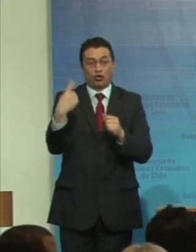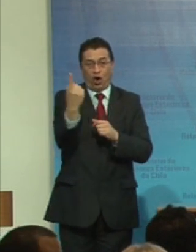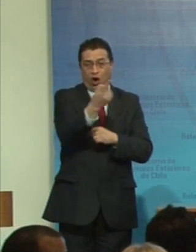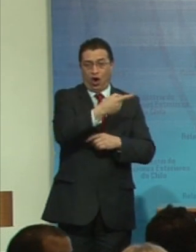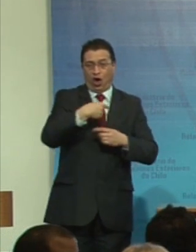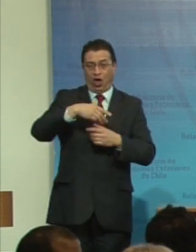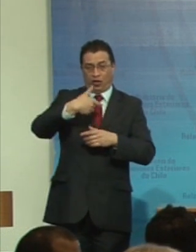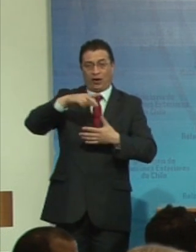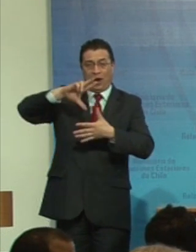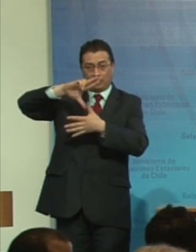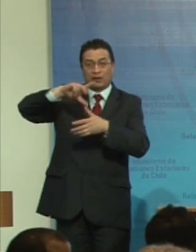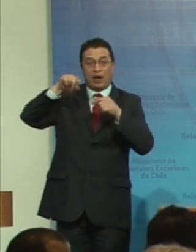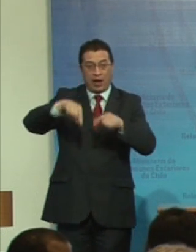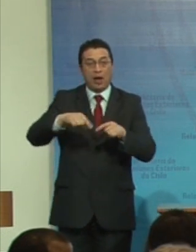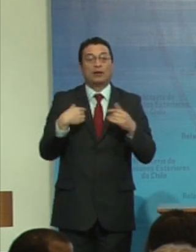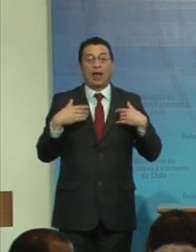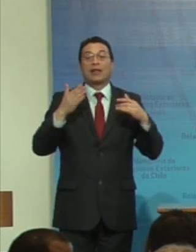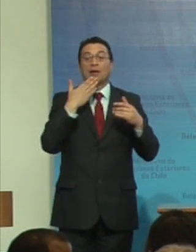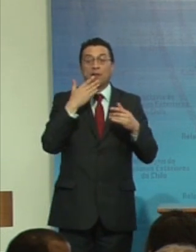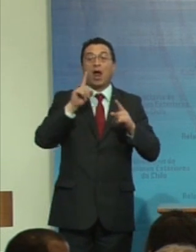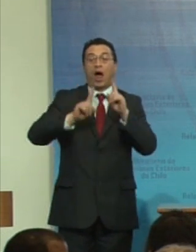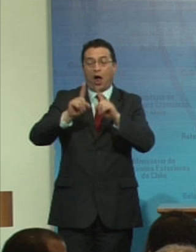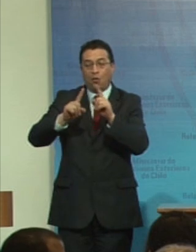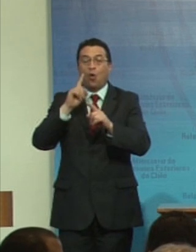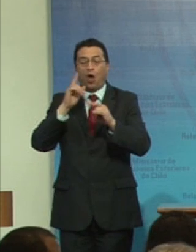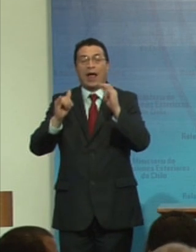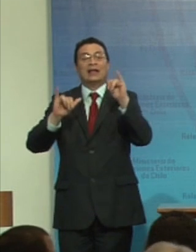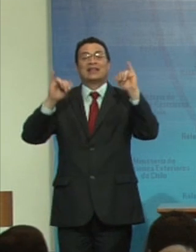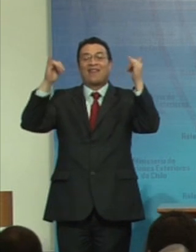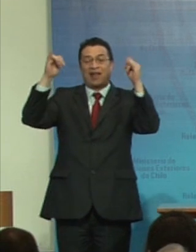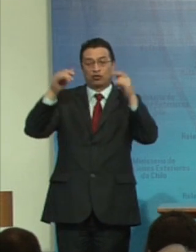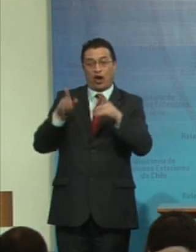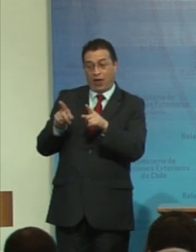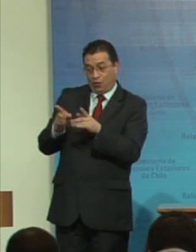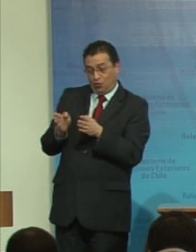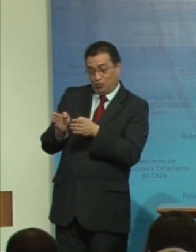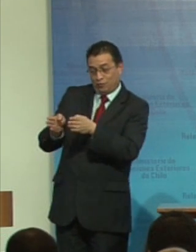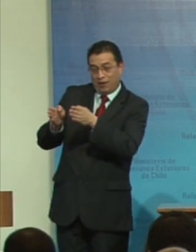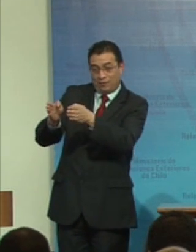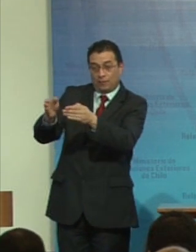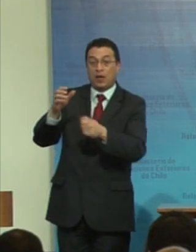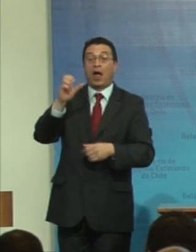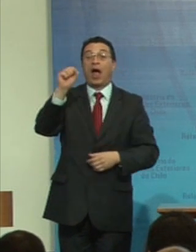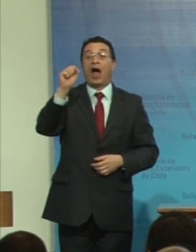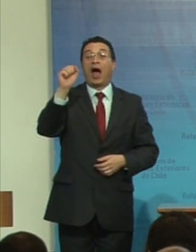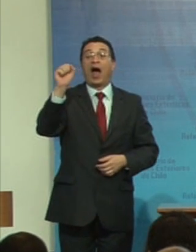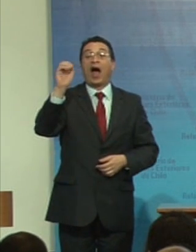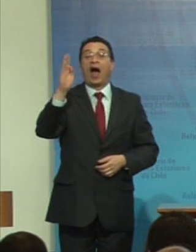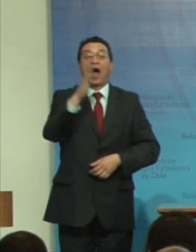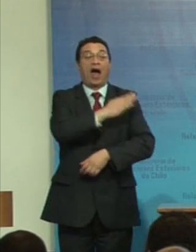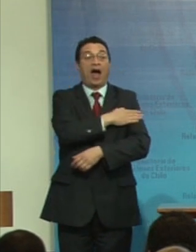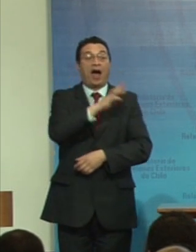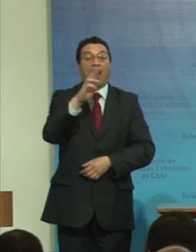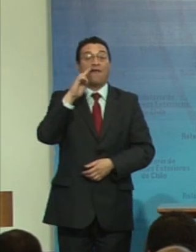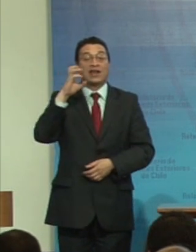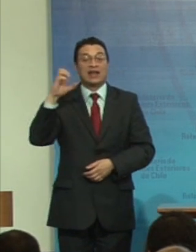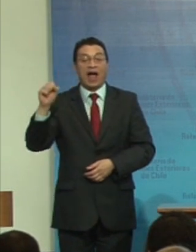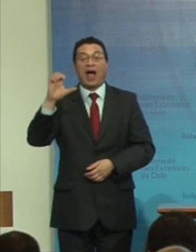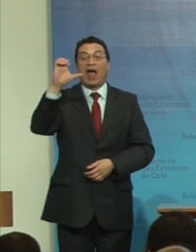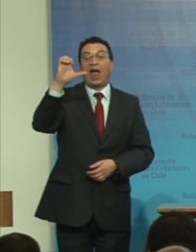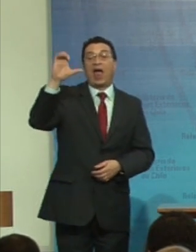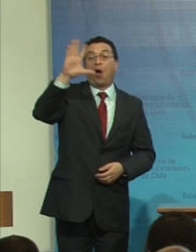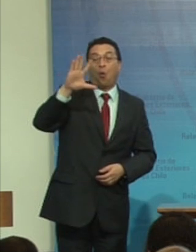también hay celebraciones en paralelo. Vamos a hacer en África, hemos realizado ya en Europa,